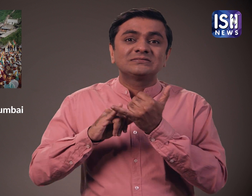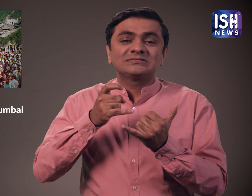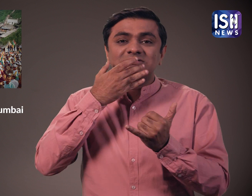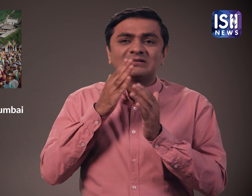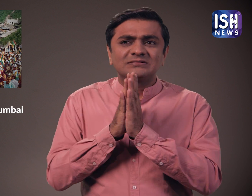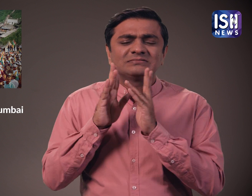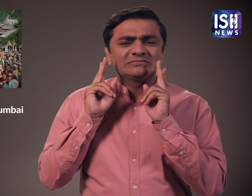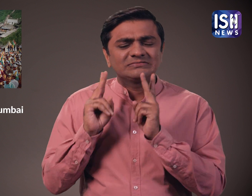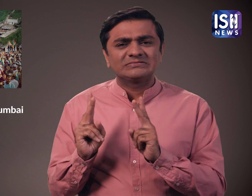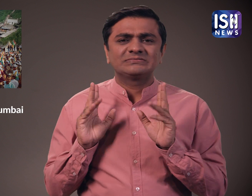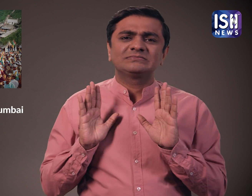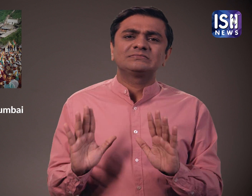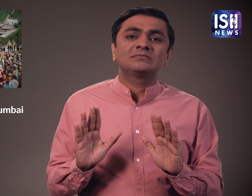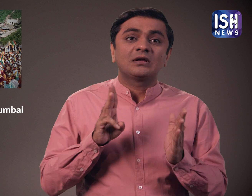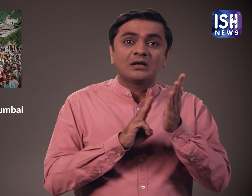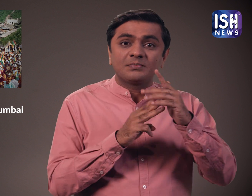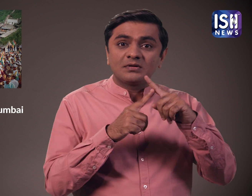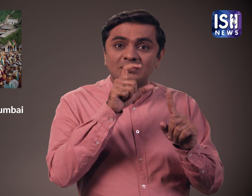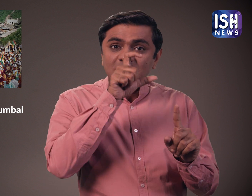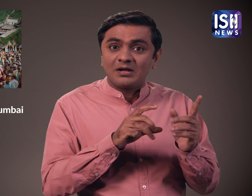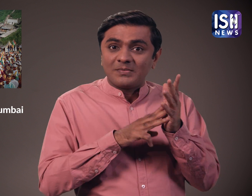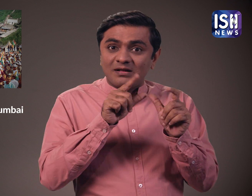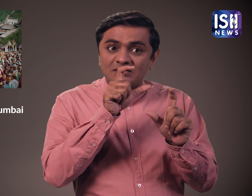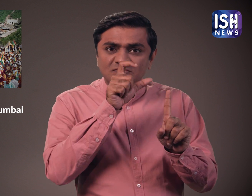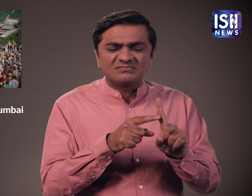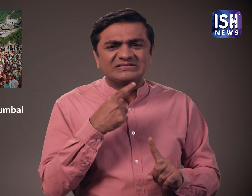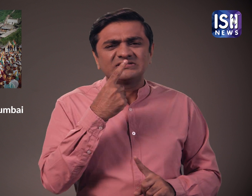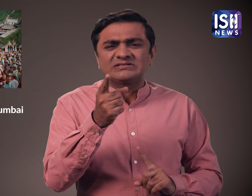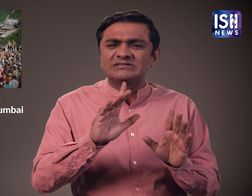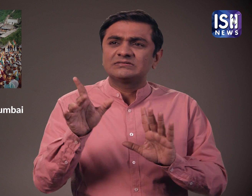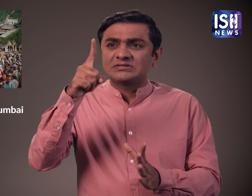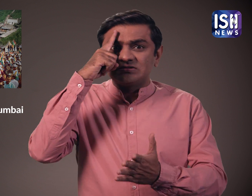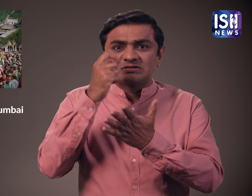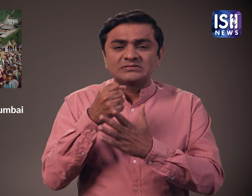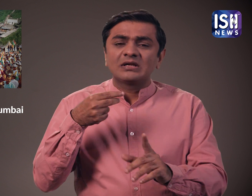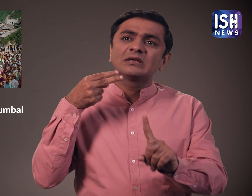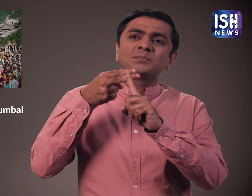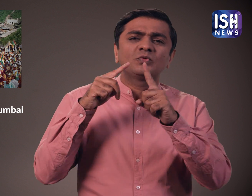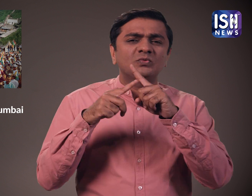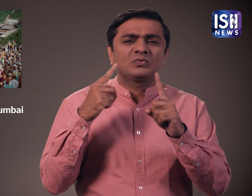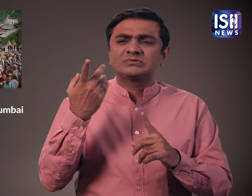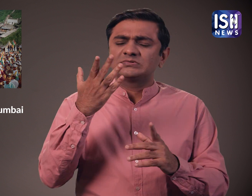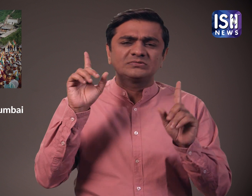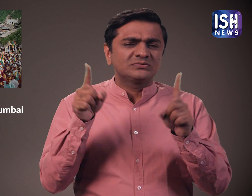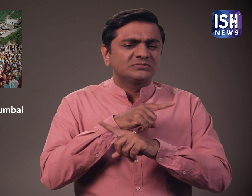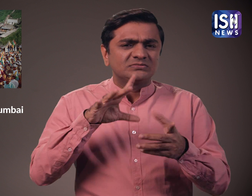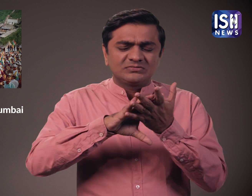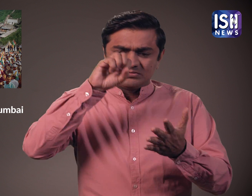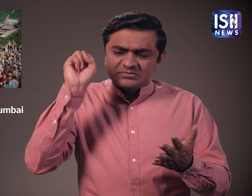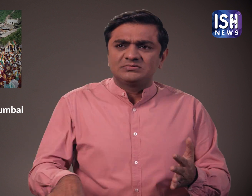प्रवित्रता पर सीधा प्रभाव पड़ता है। जैन चाहते